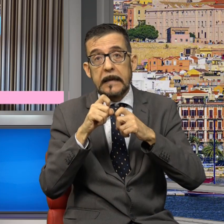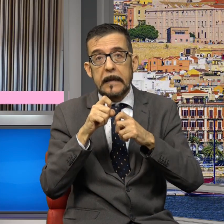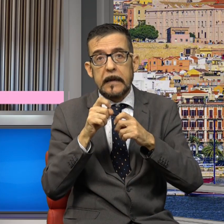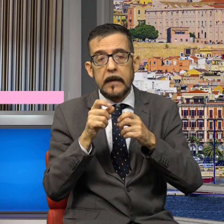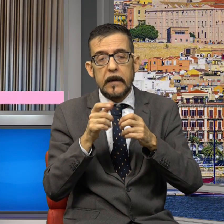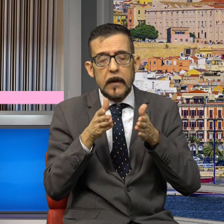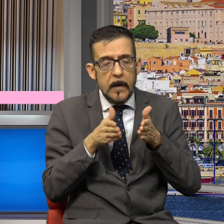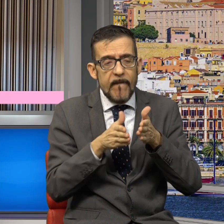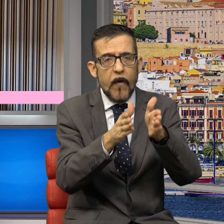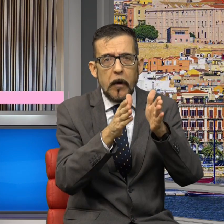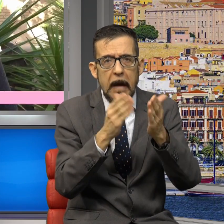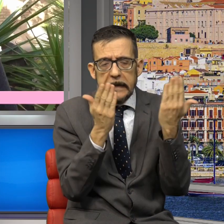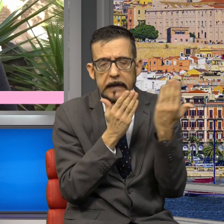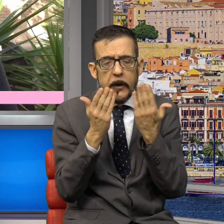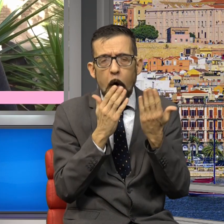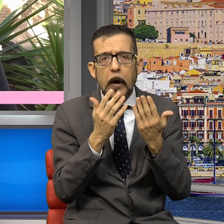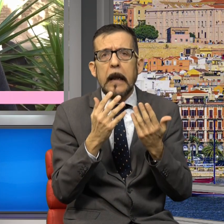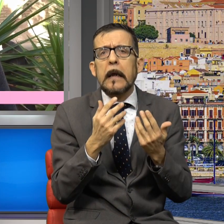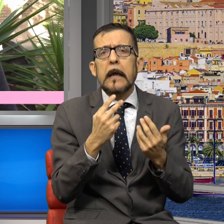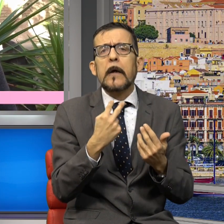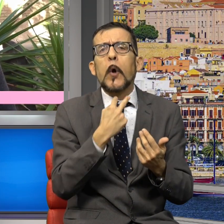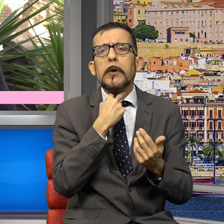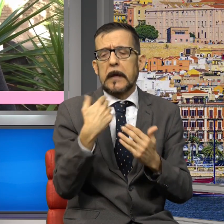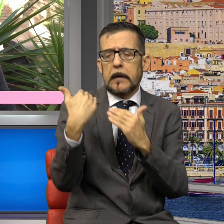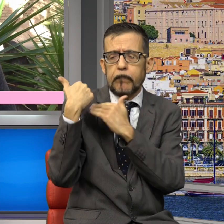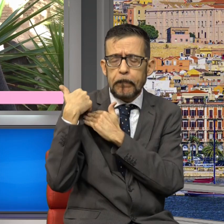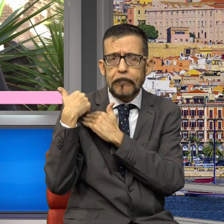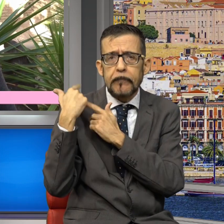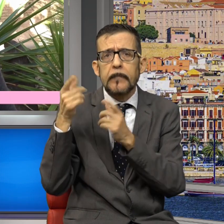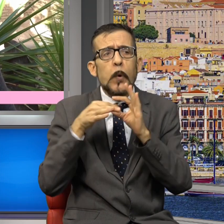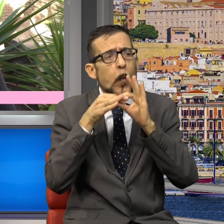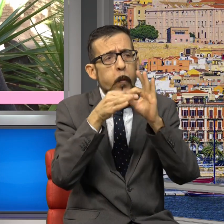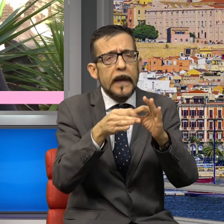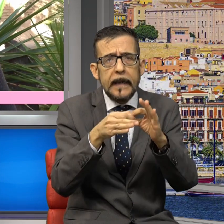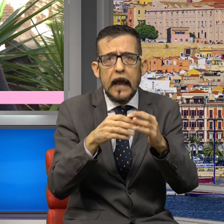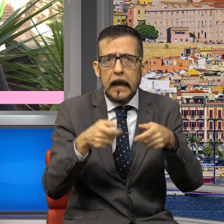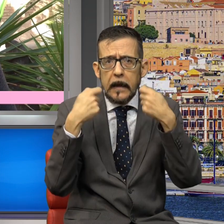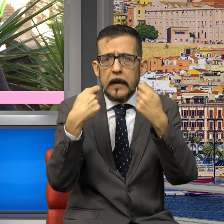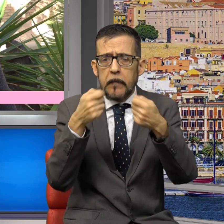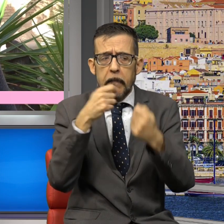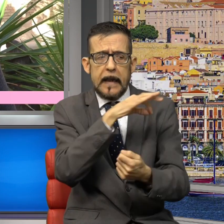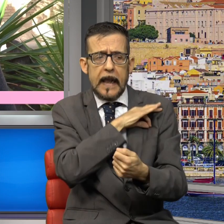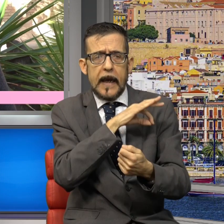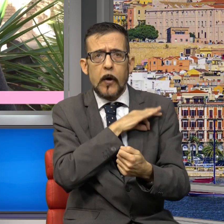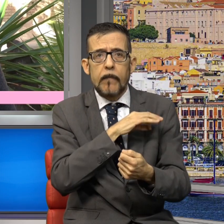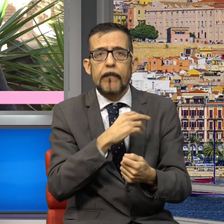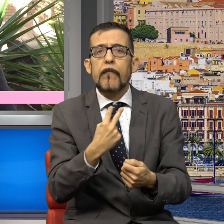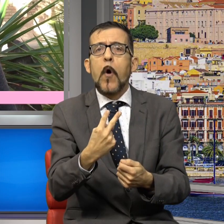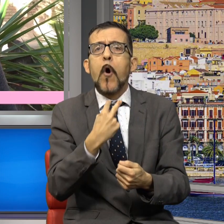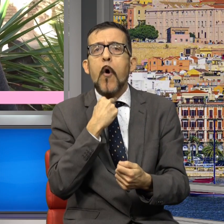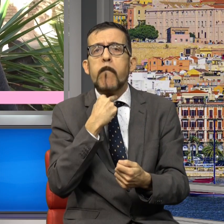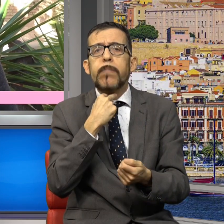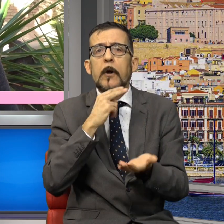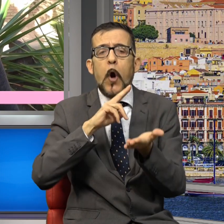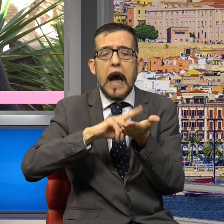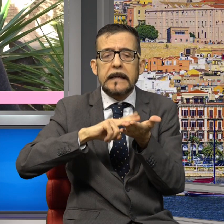questo punto in poi a carico delle guide, quindi con un esborso economico non indifferente. Abbiamo l'obbligo di assicurazione, che anche questa è una